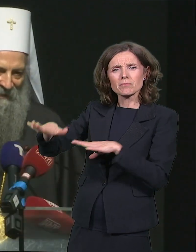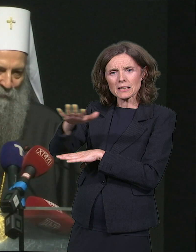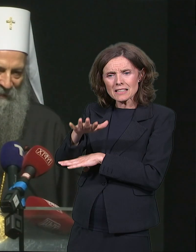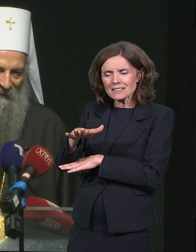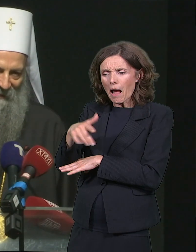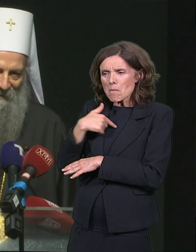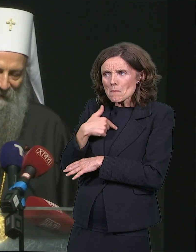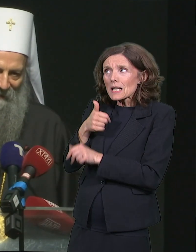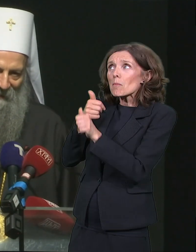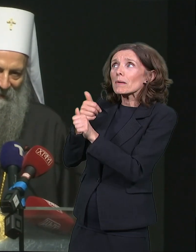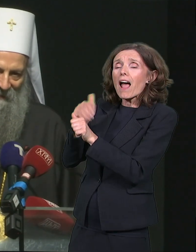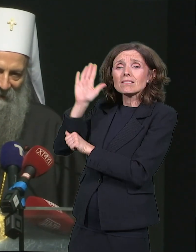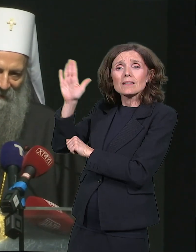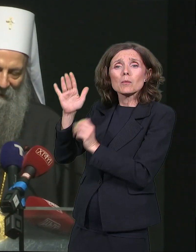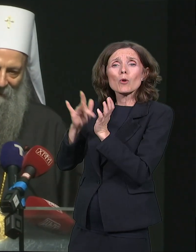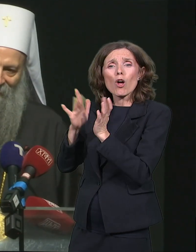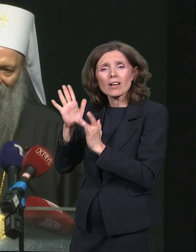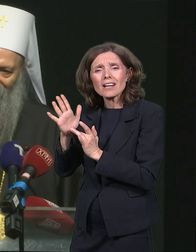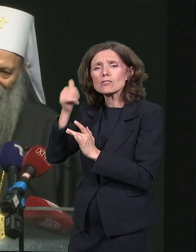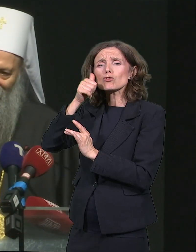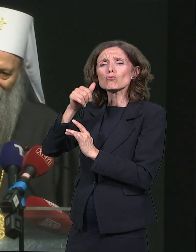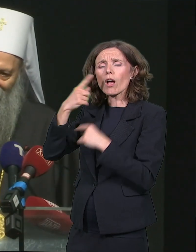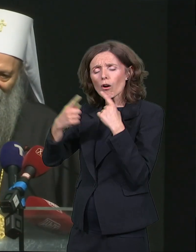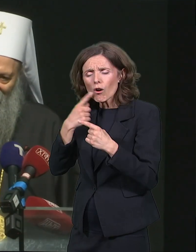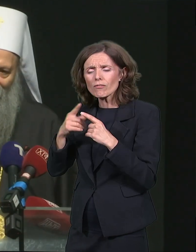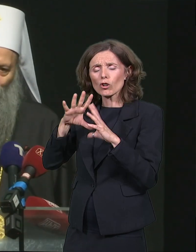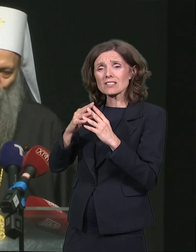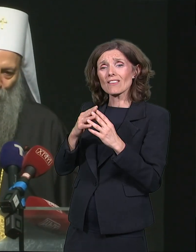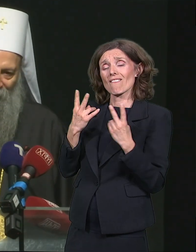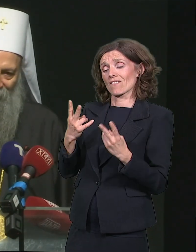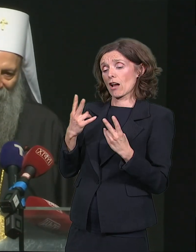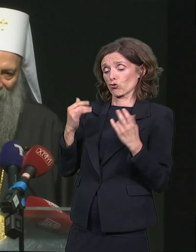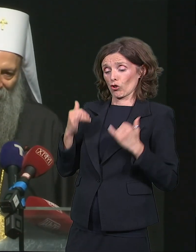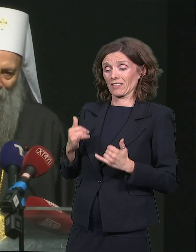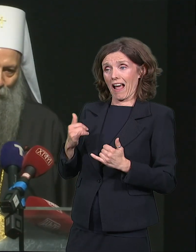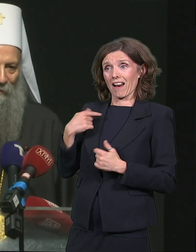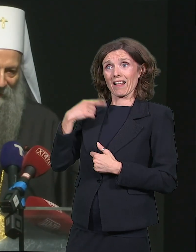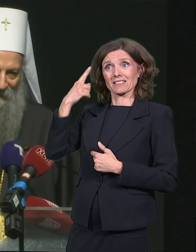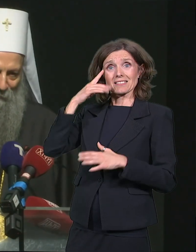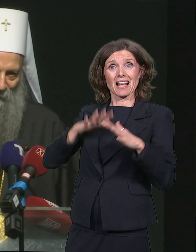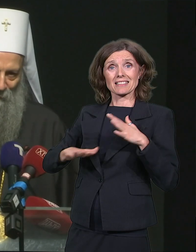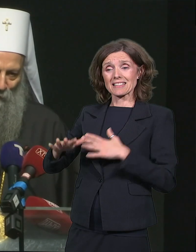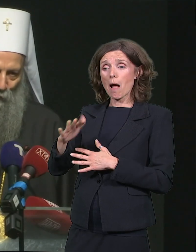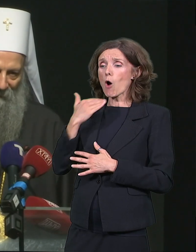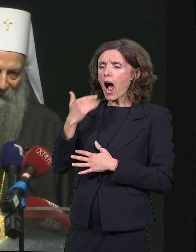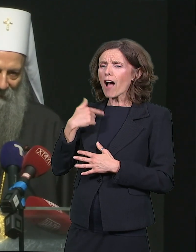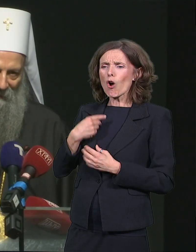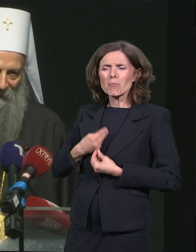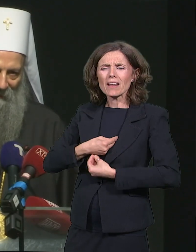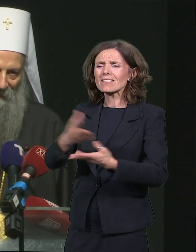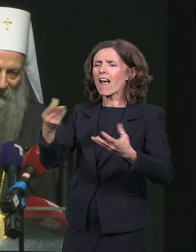znamo i na današnji dan, da kada šejemo ljubav, ubiraćemo ljubav.